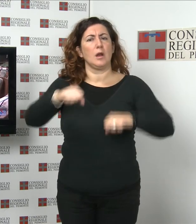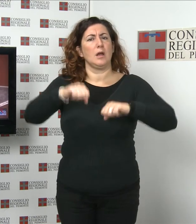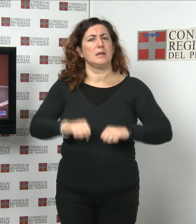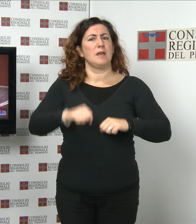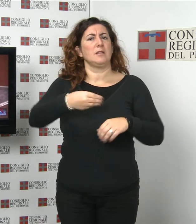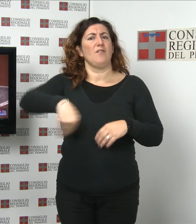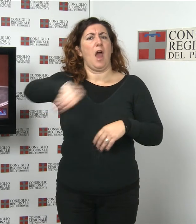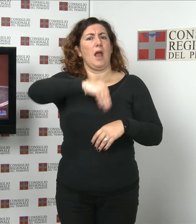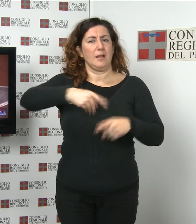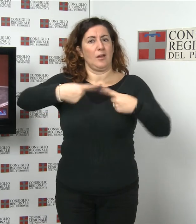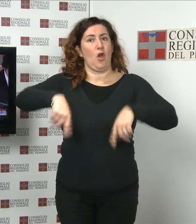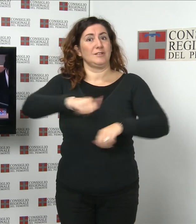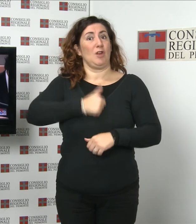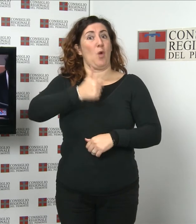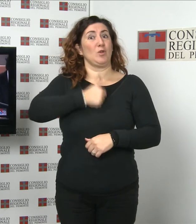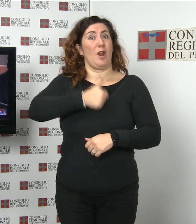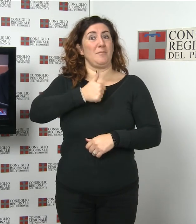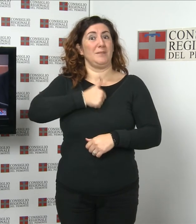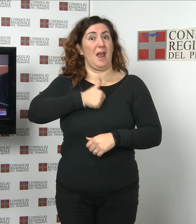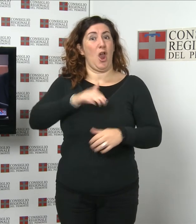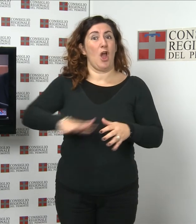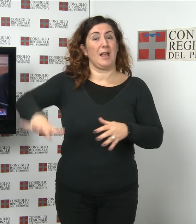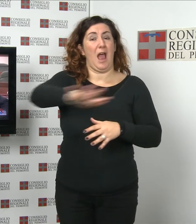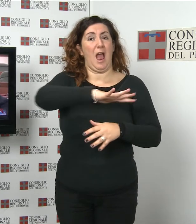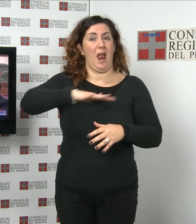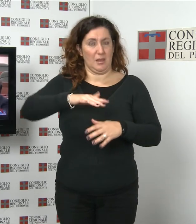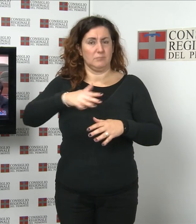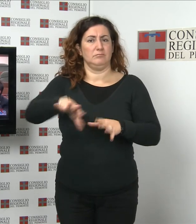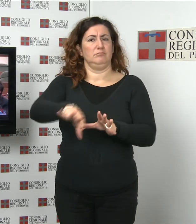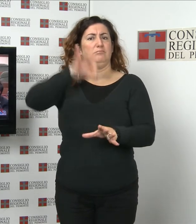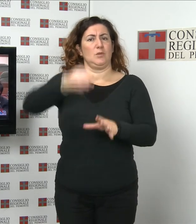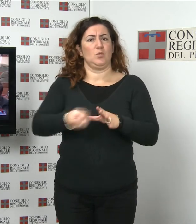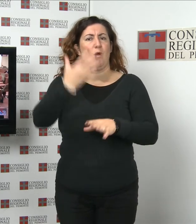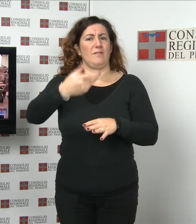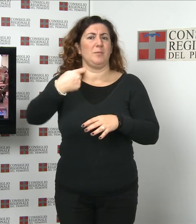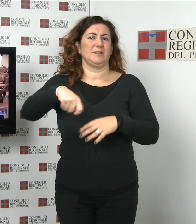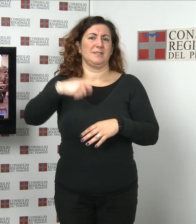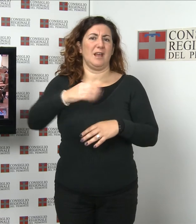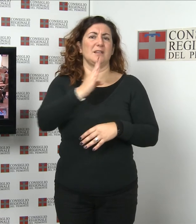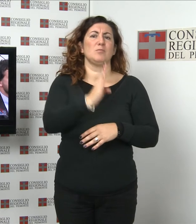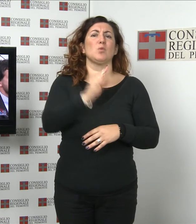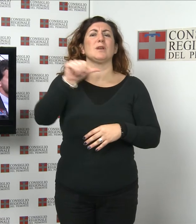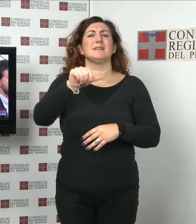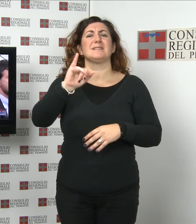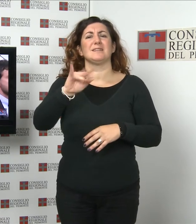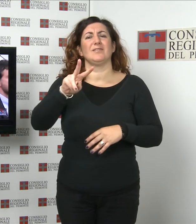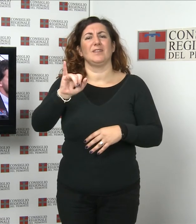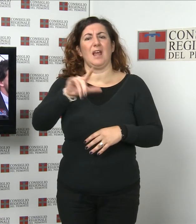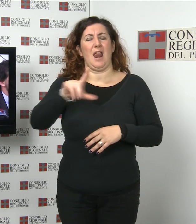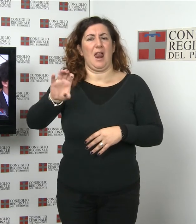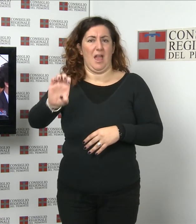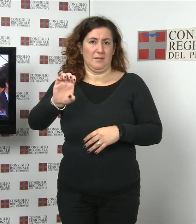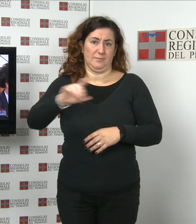Locali ha eletto il nuovo presidente e Bruna Sibille, sindaco di Brà, che in questi mesi, in qualità di vicepresidente vicario dopo le